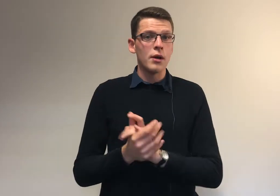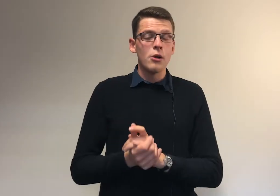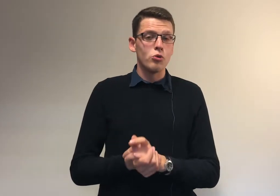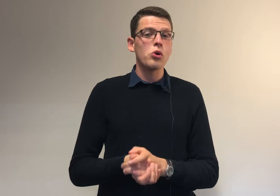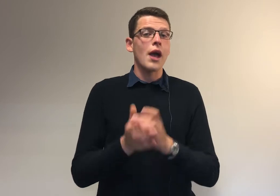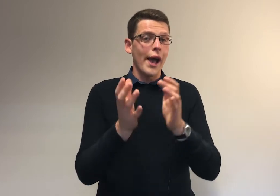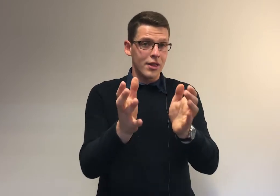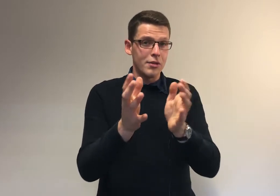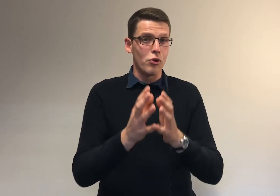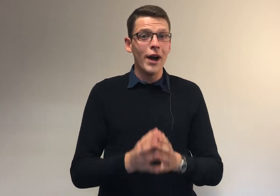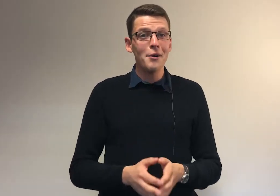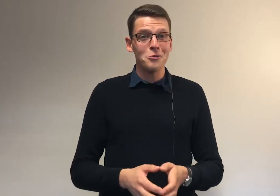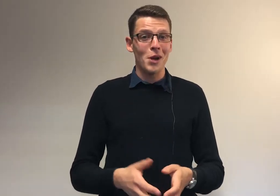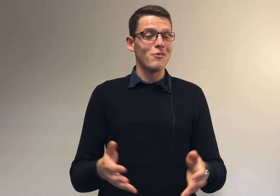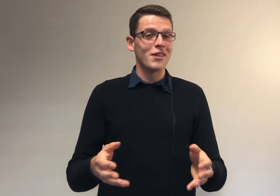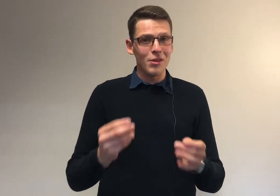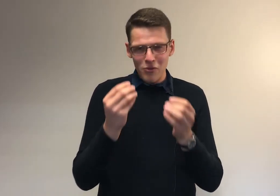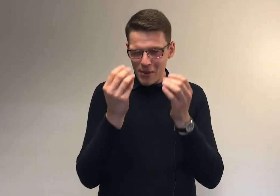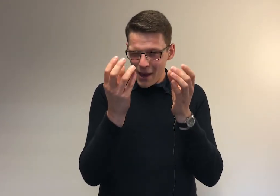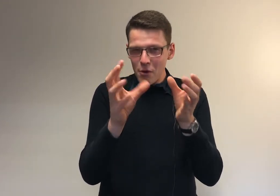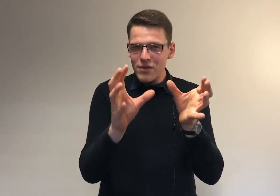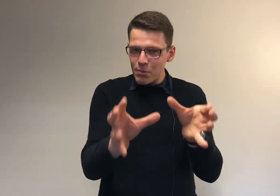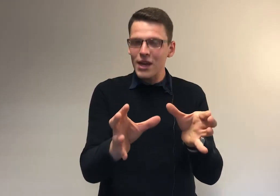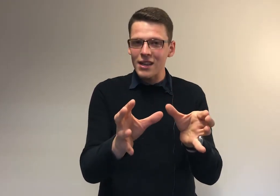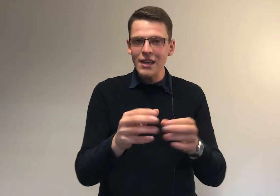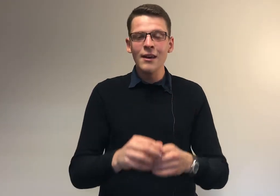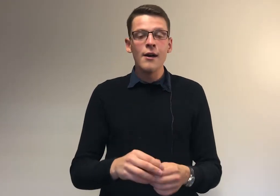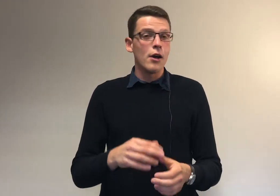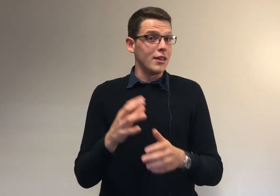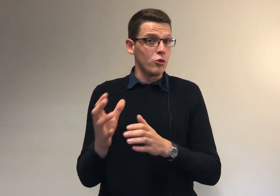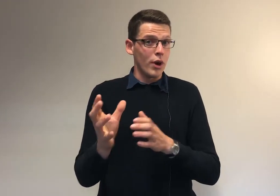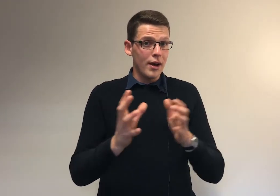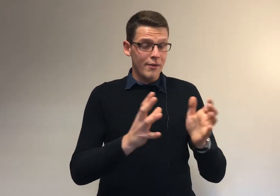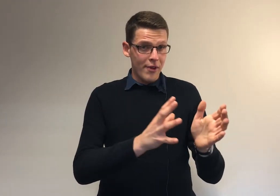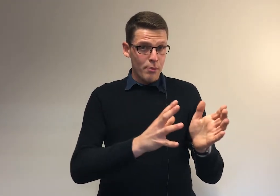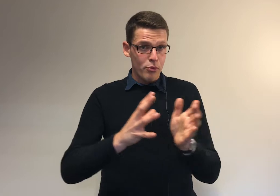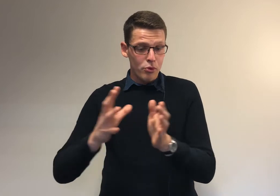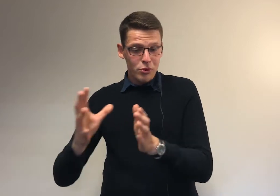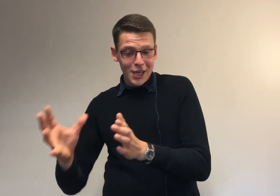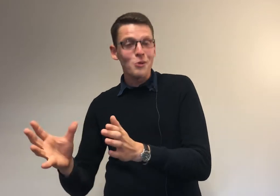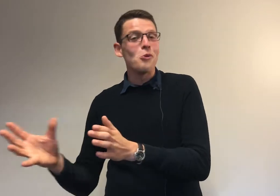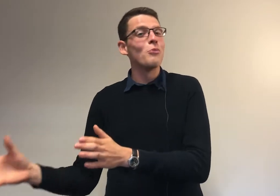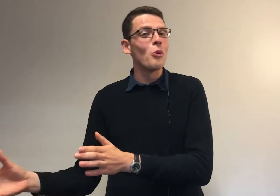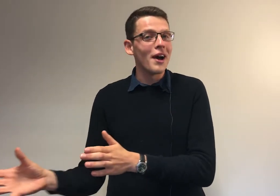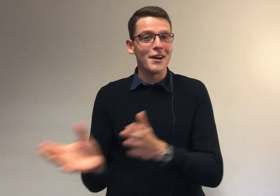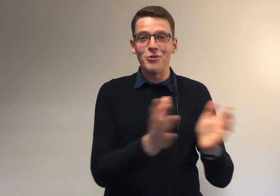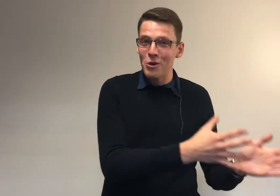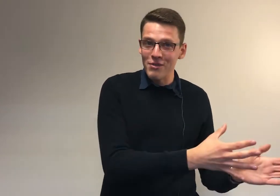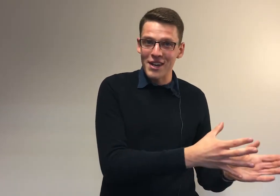Donc, à ce niveau-là, tu es à l'université, donc fais bien preuve d'esprit critique. Et dis-toi, fais un peu, trie le bon grain de l'ivraie.